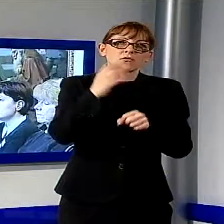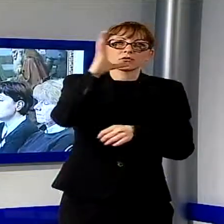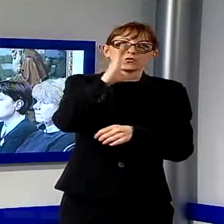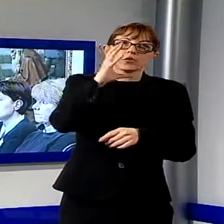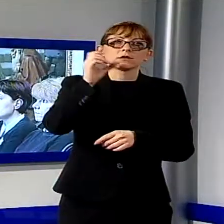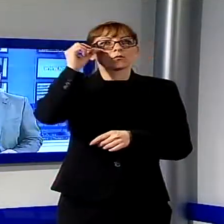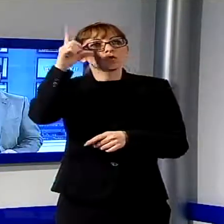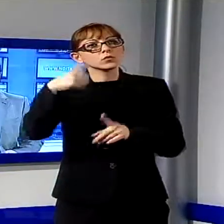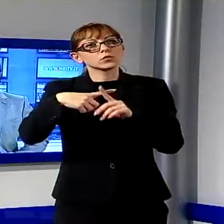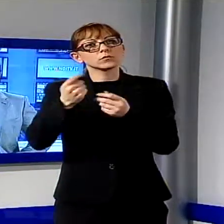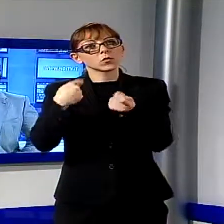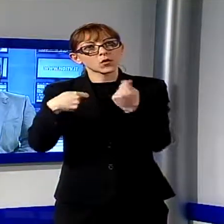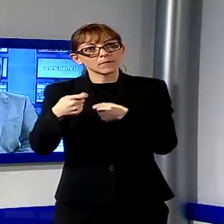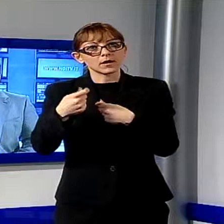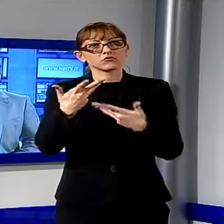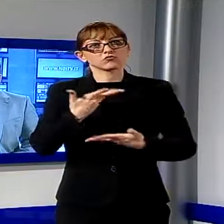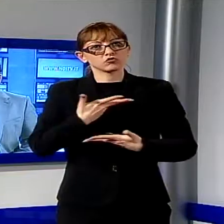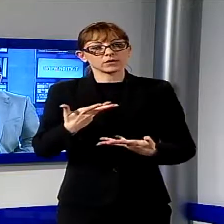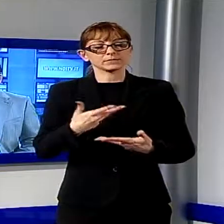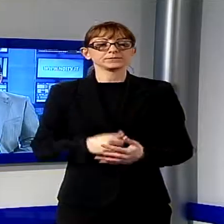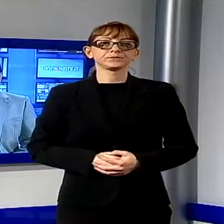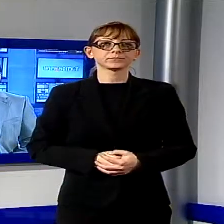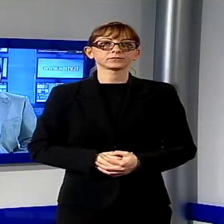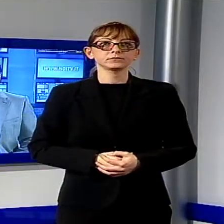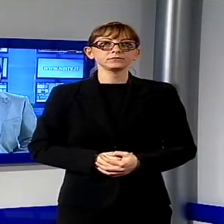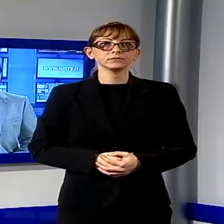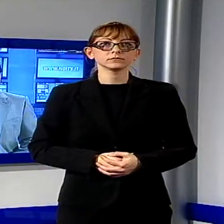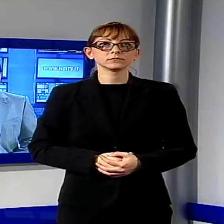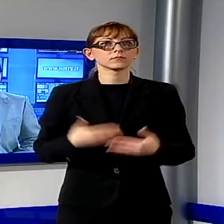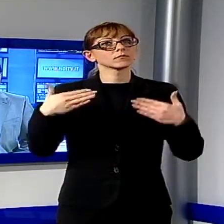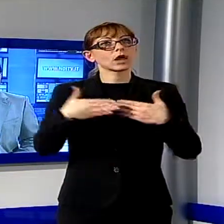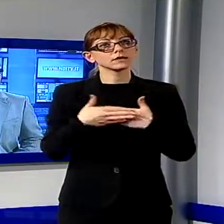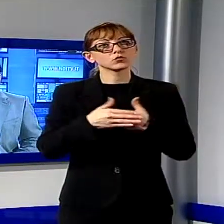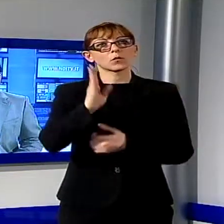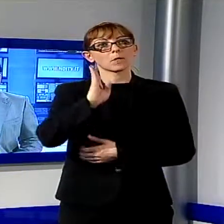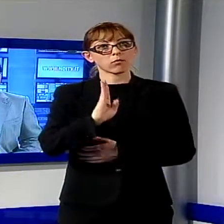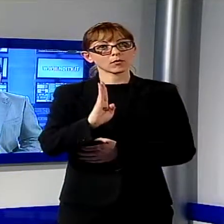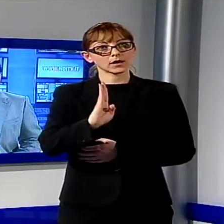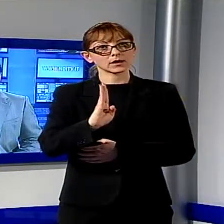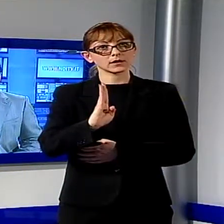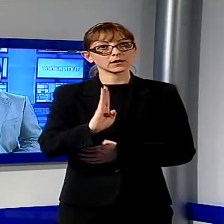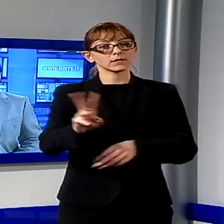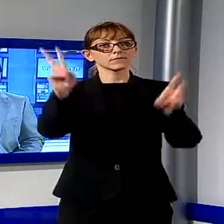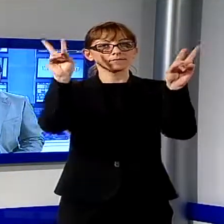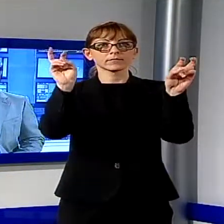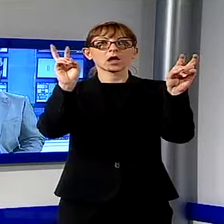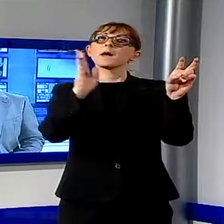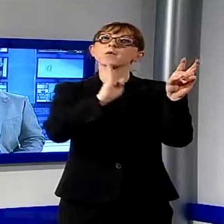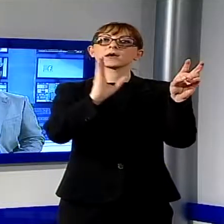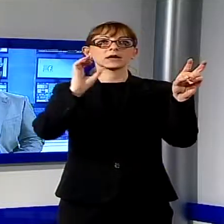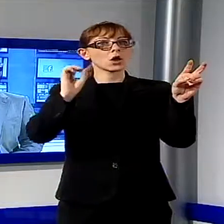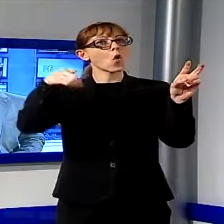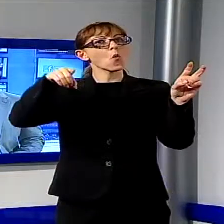cultura. Ci occupiamo adesso dell'Istituto Boccherini. L'Open del Boccherini a Lucca